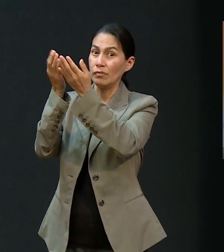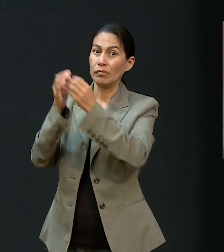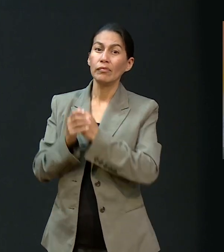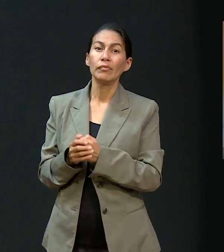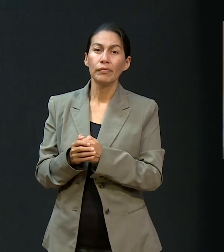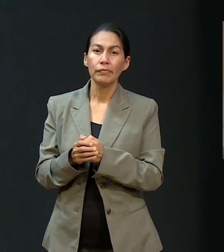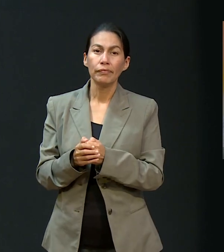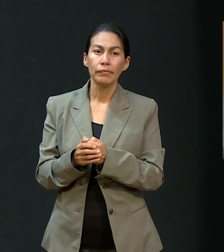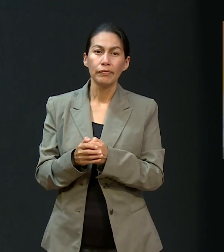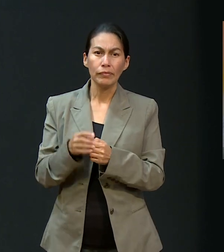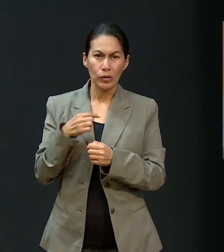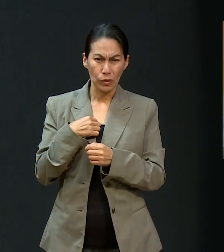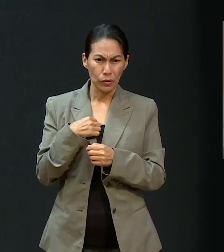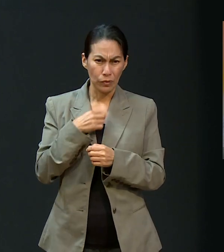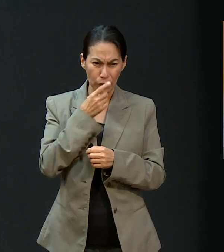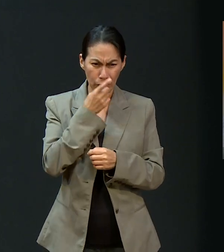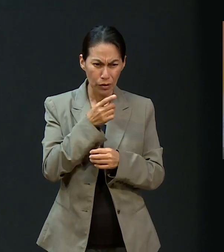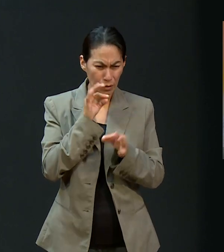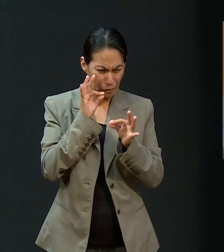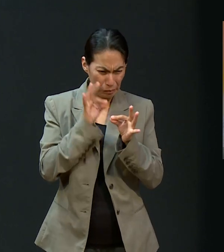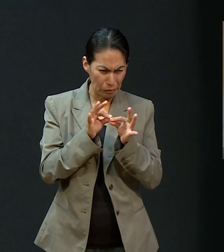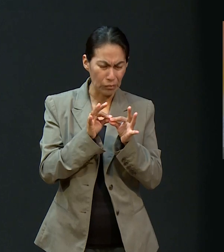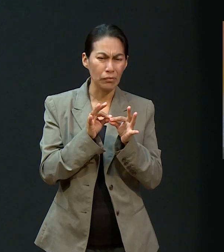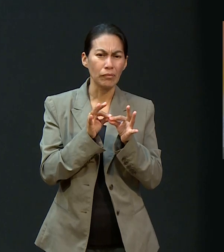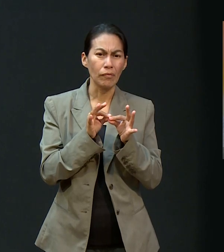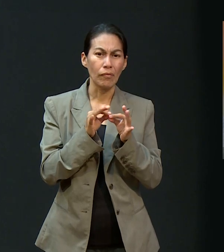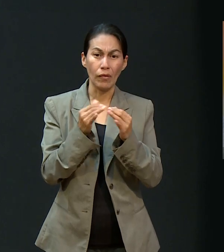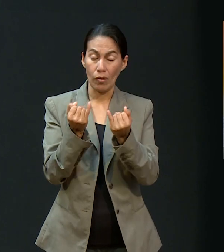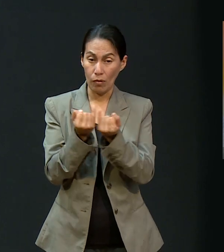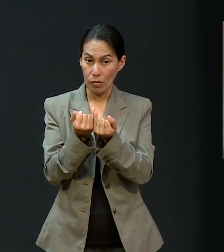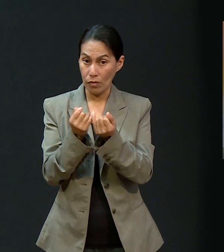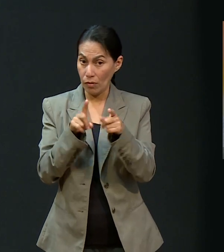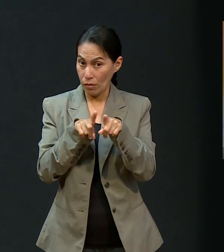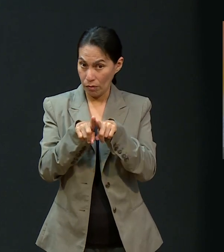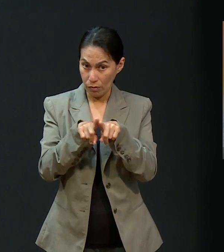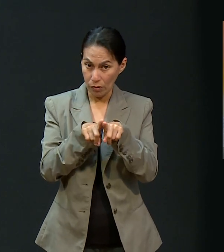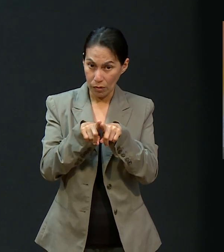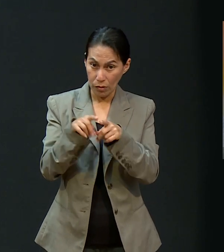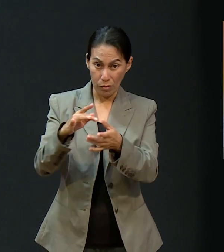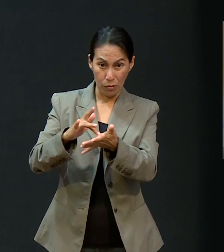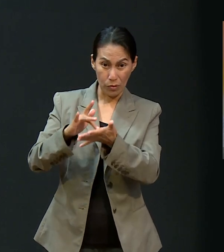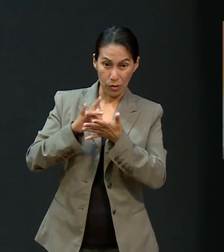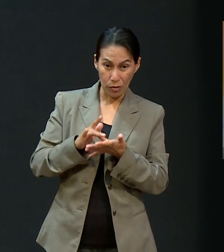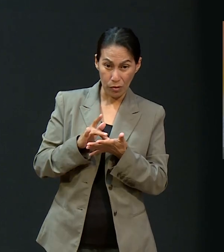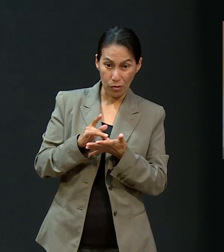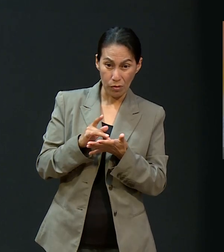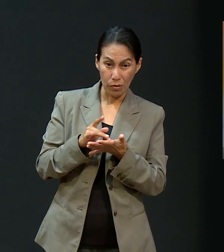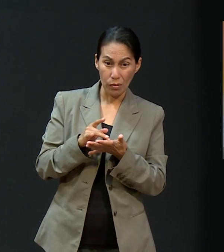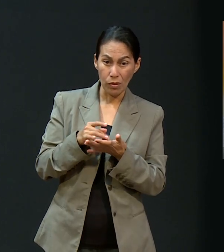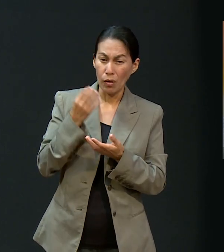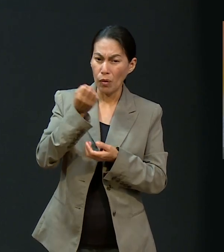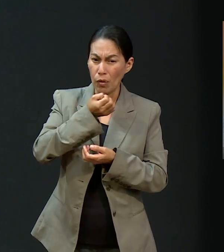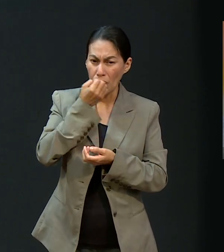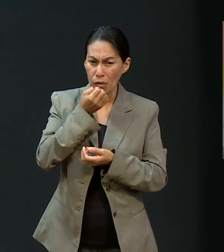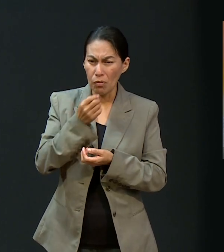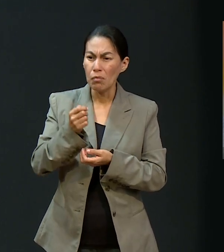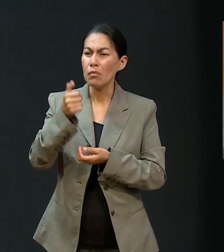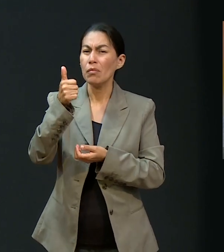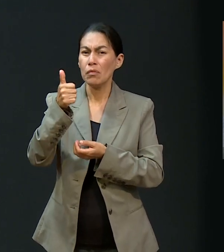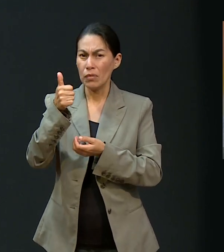Y para ello, y hago énfasis en esto, porque así como tuvimos el apoyo de los hermanos la primera vez con